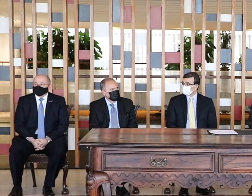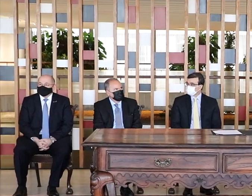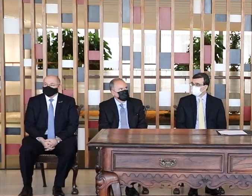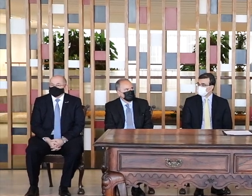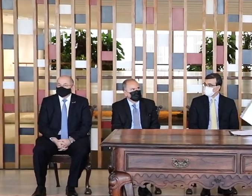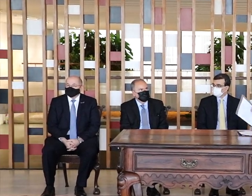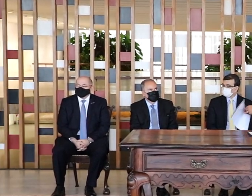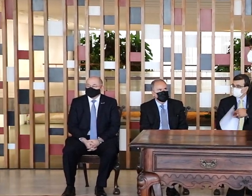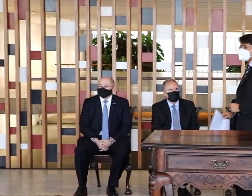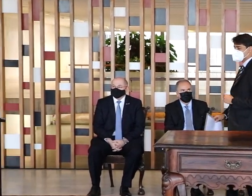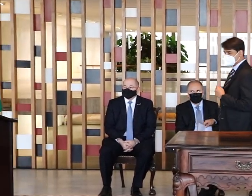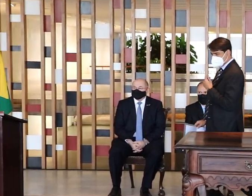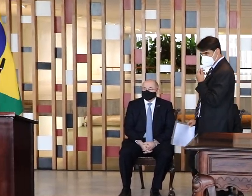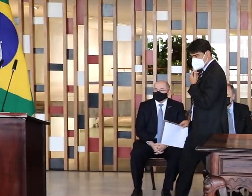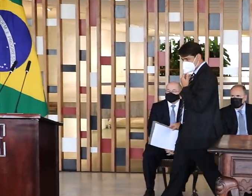Robinson.